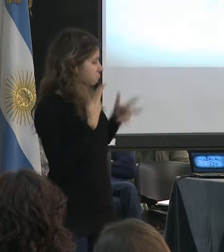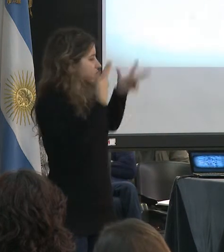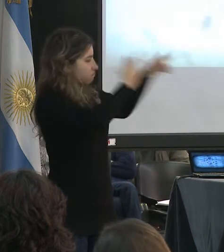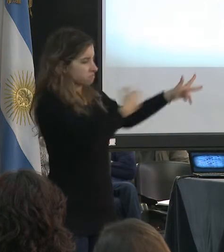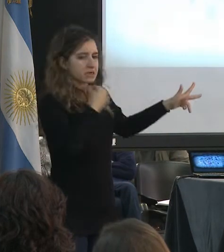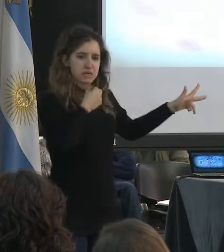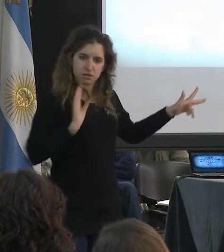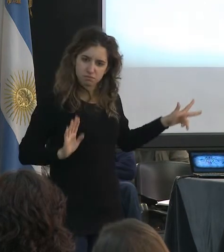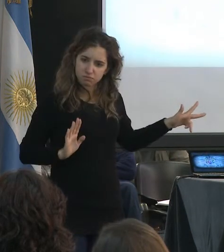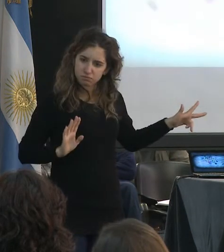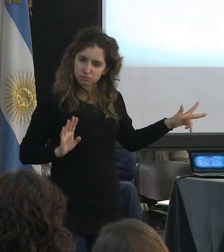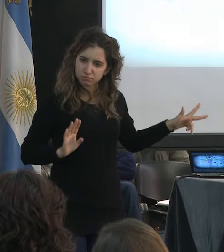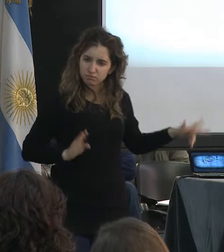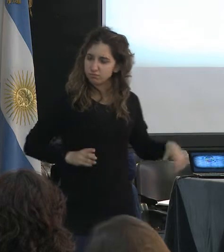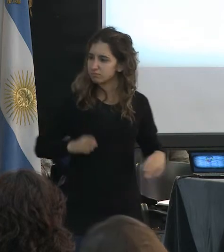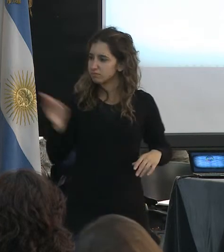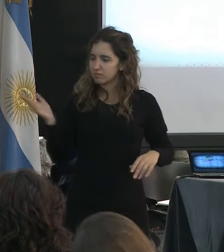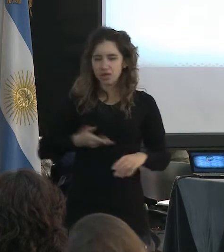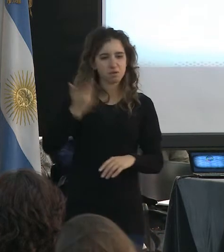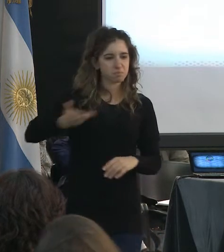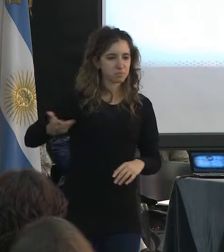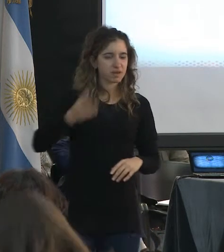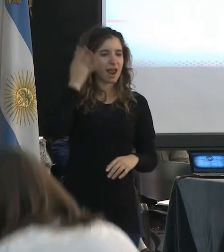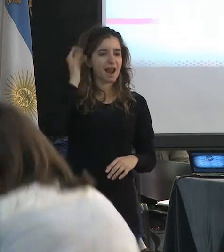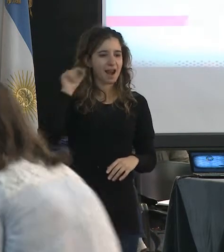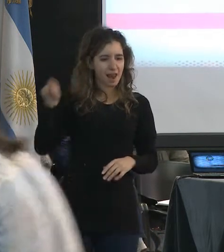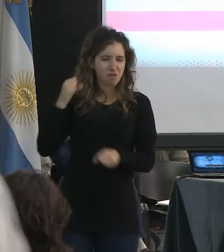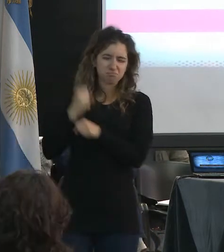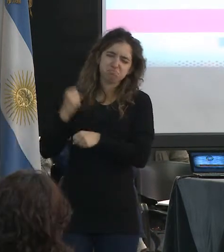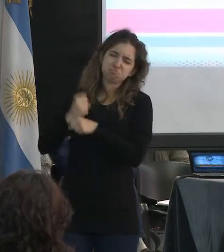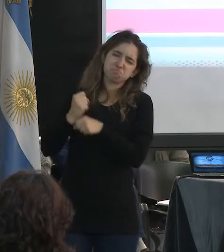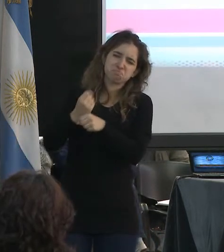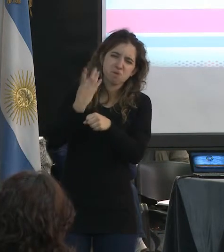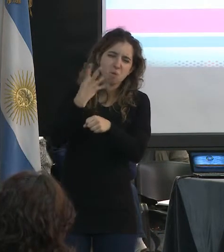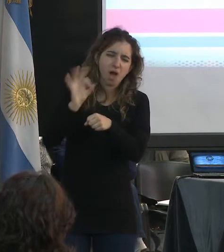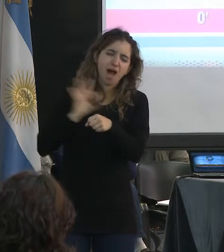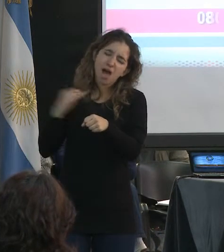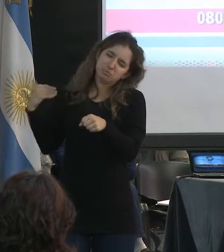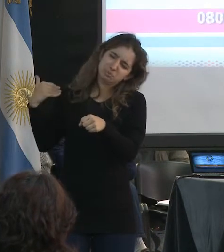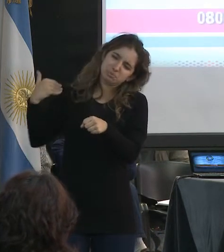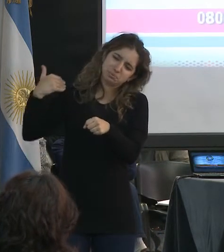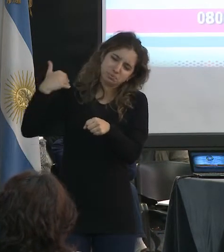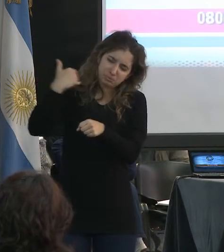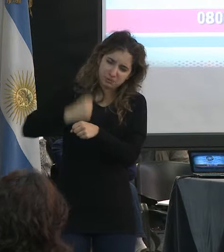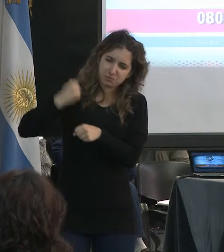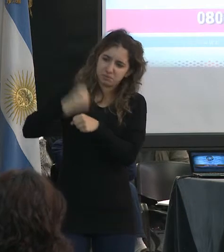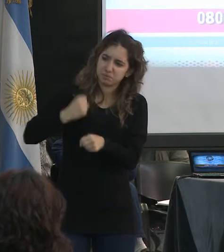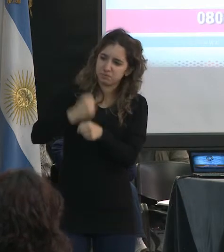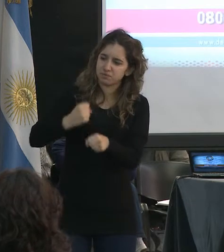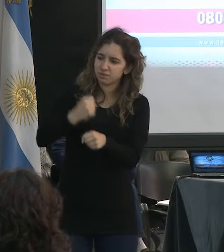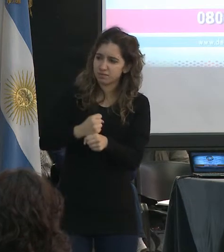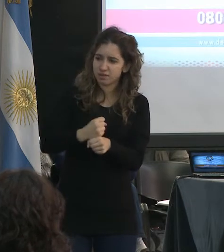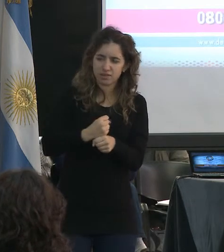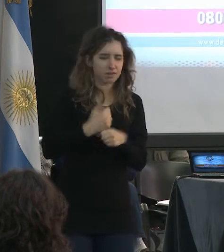aquellos que tenemos más de 40 años en la radiodifusión, todavía no hemos tenido una